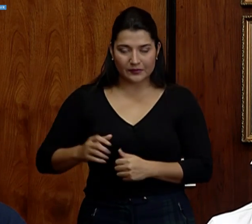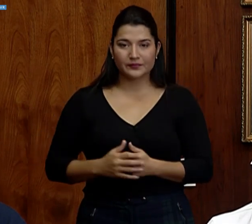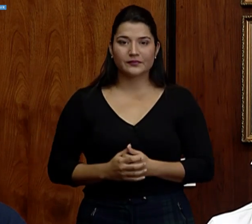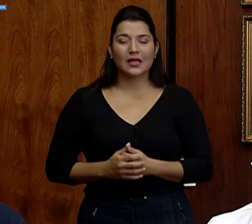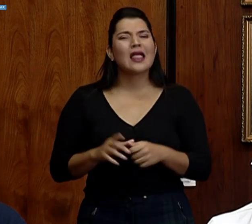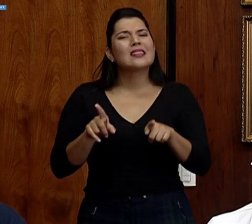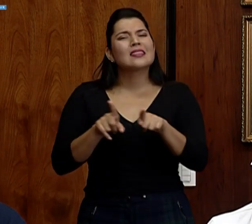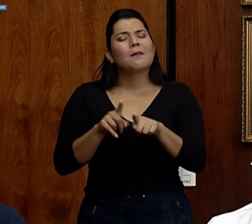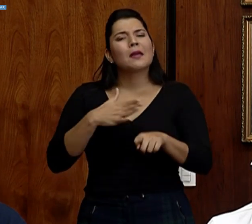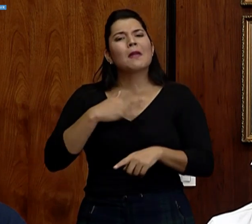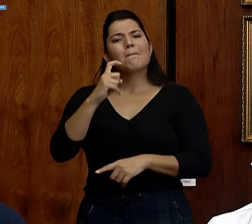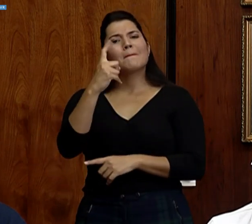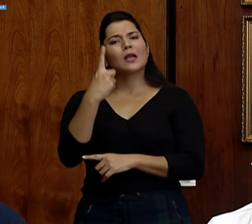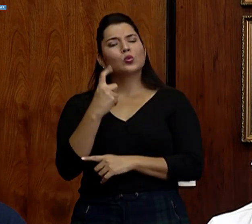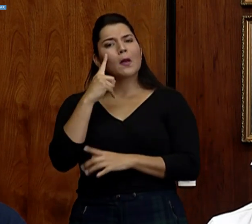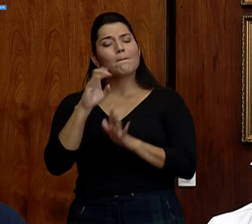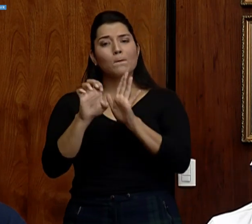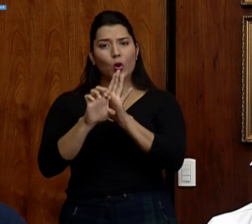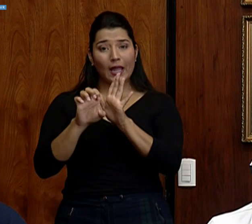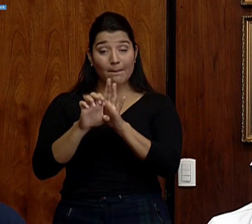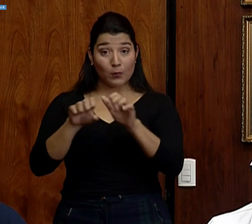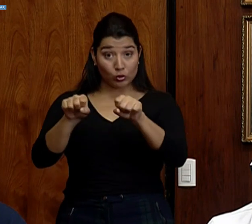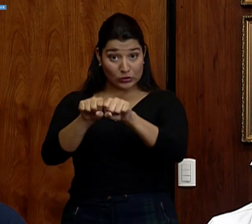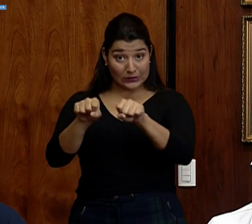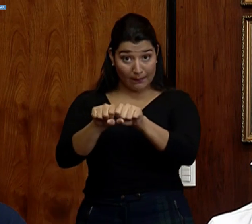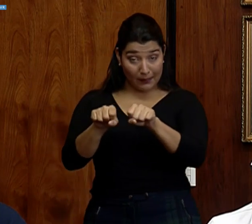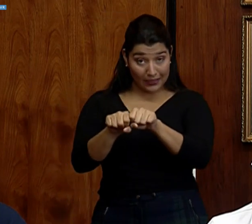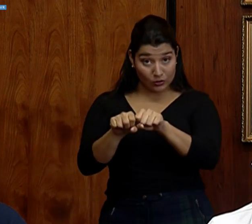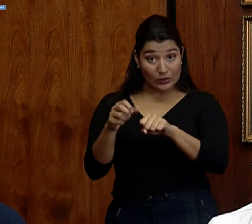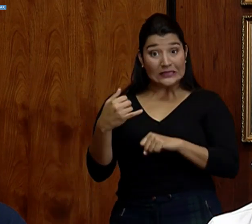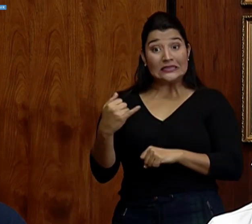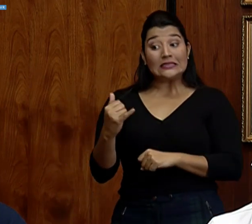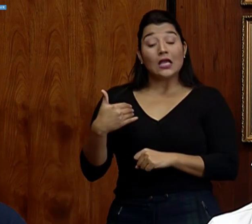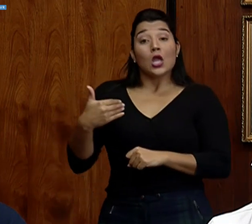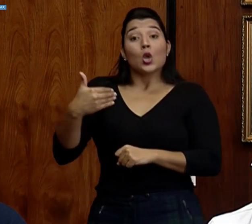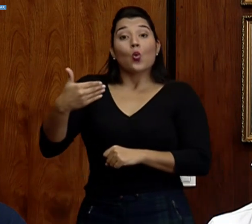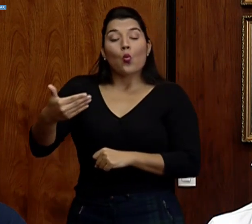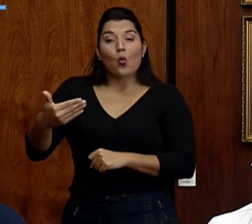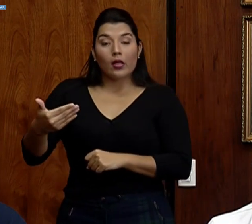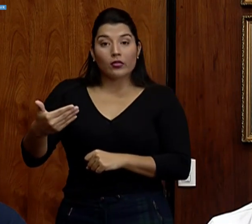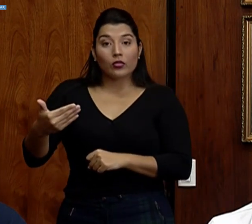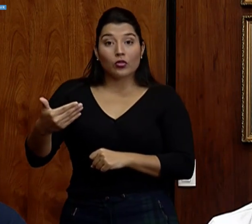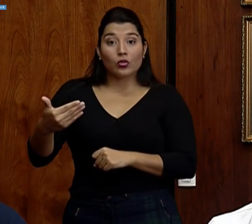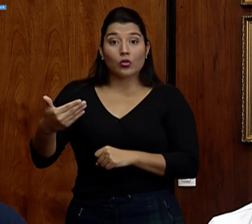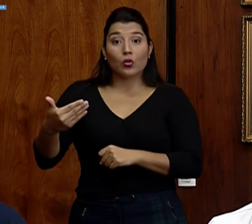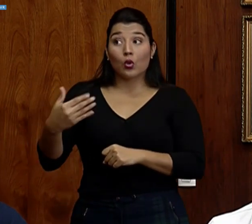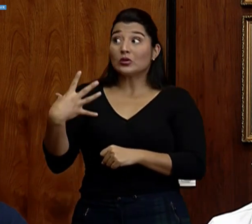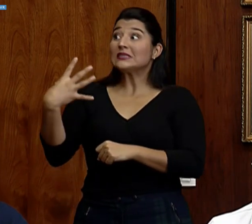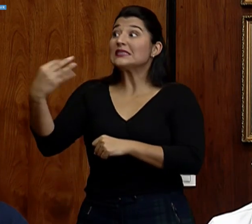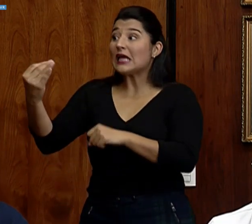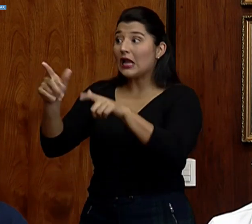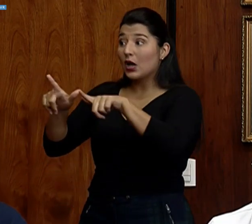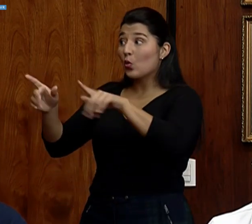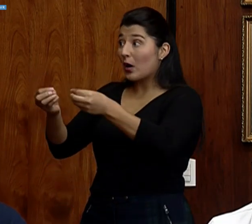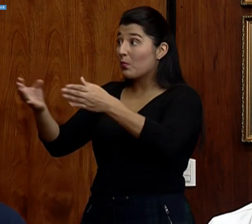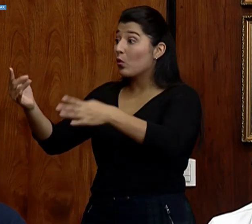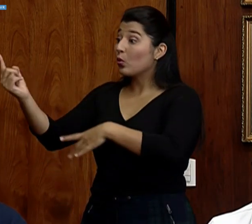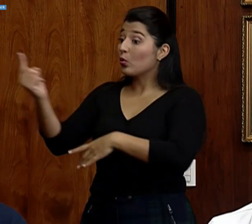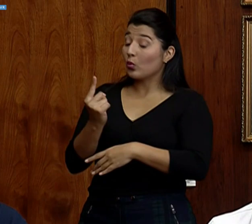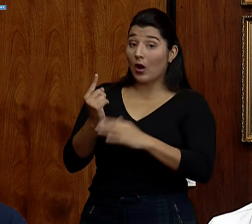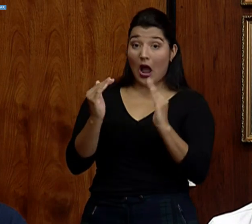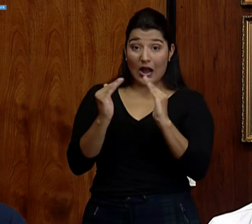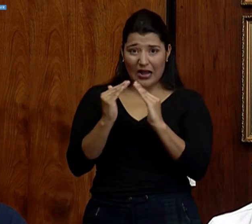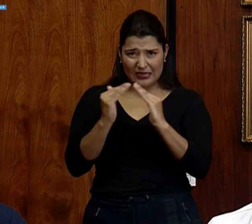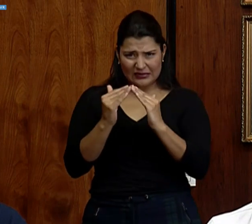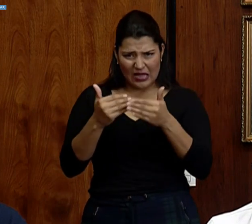preguntan sobre por ejemplo el calzado, que si uno cuando regresa de las zonas públicas que si es bueno quitarse el calzado y